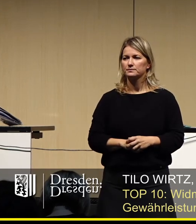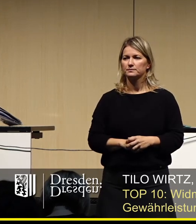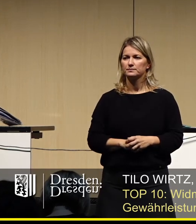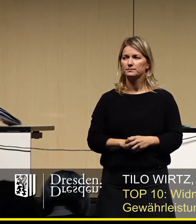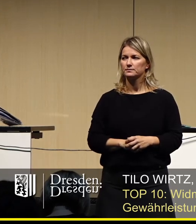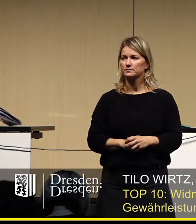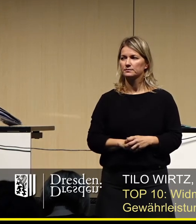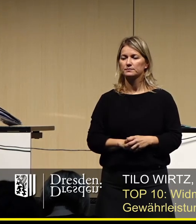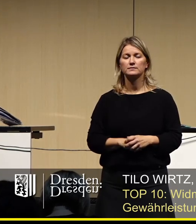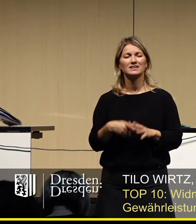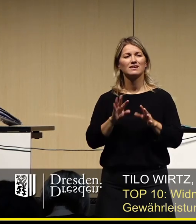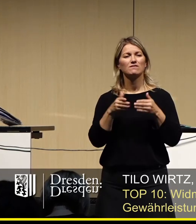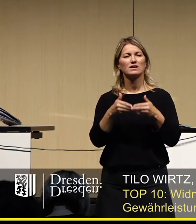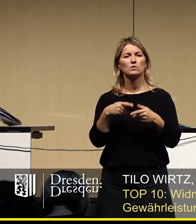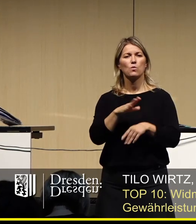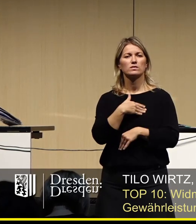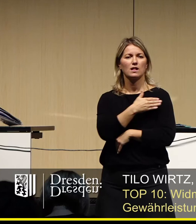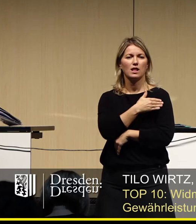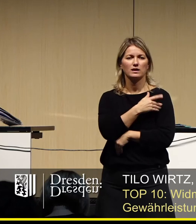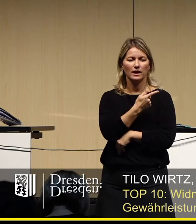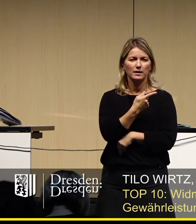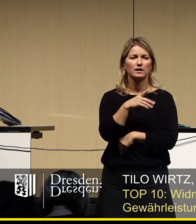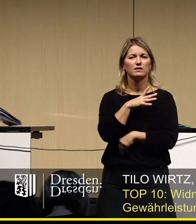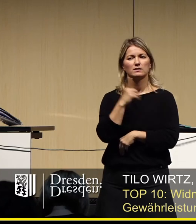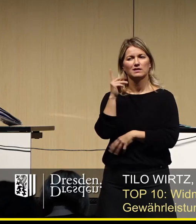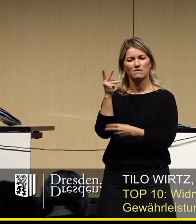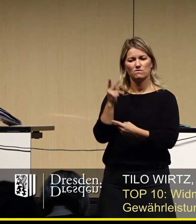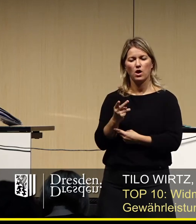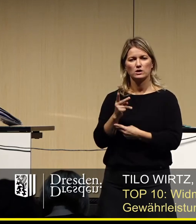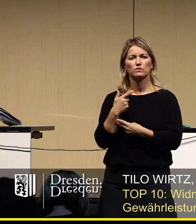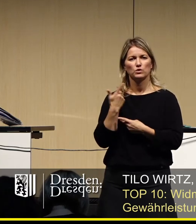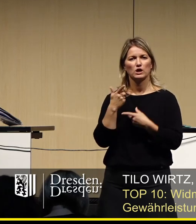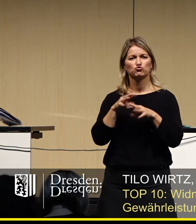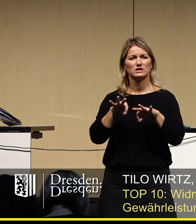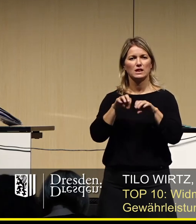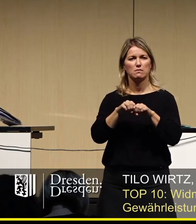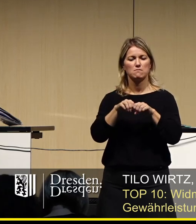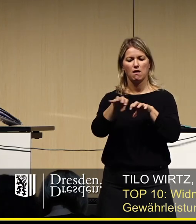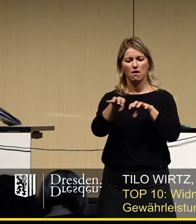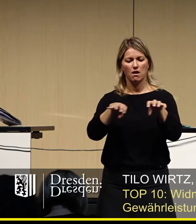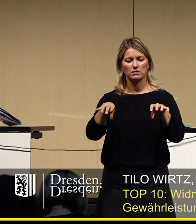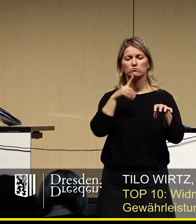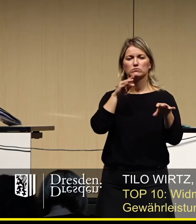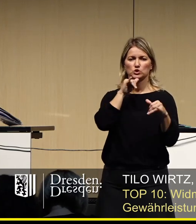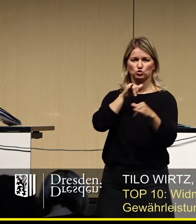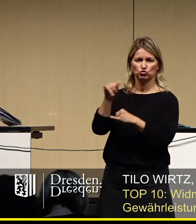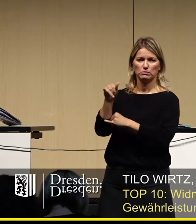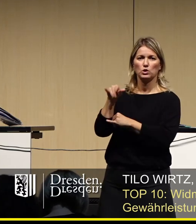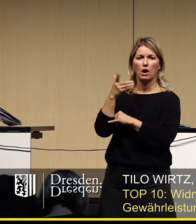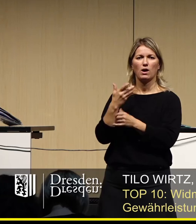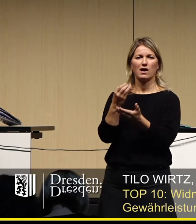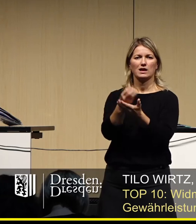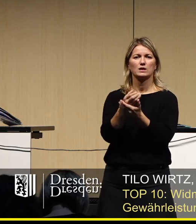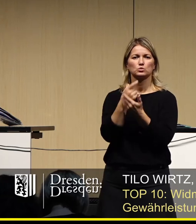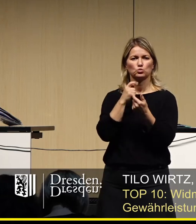Die Fraktion Die Linke wird der Vorlage zur Entzerrung des Striezelmarktes 2020 zustimmen. Wir werden auch den Ergänzungs